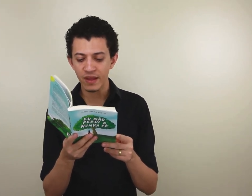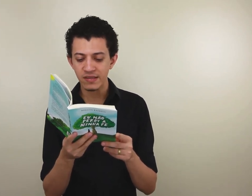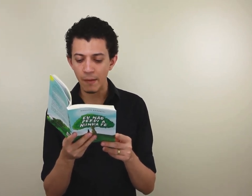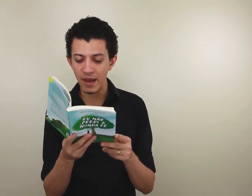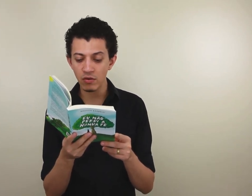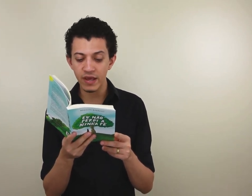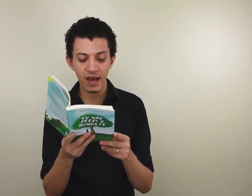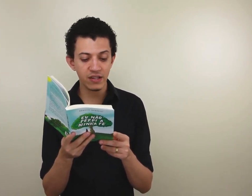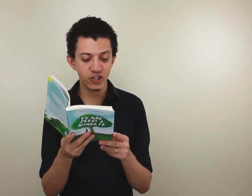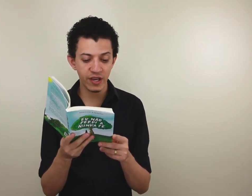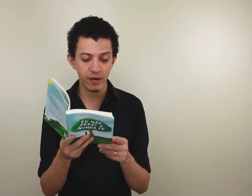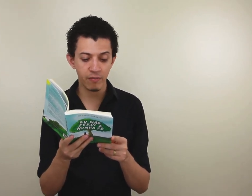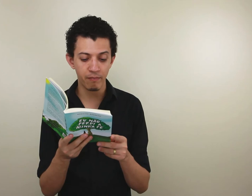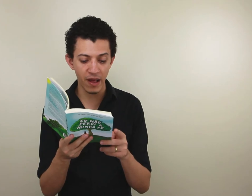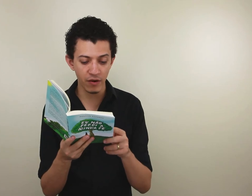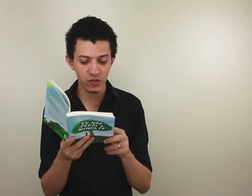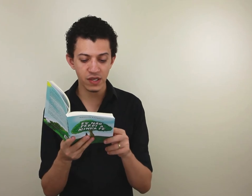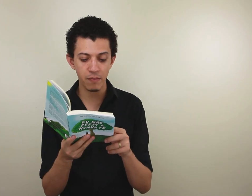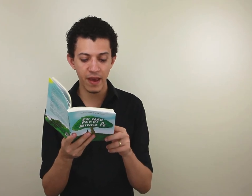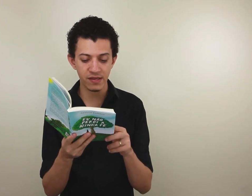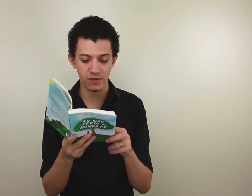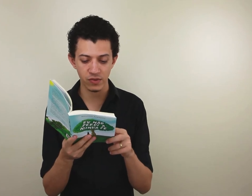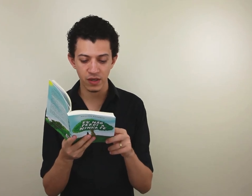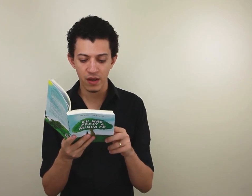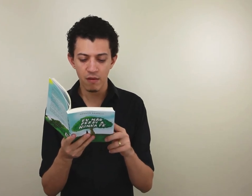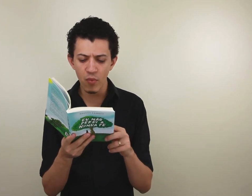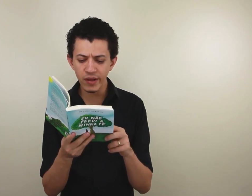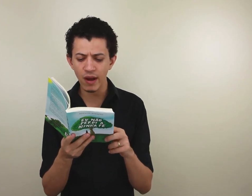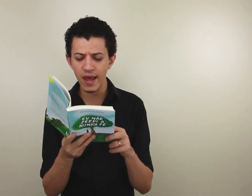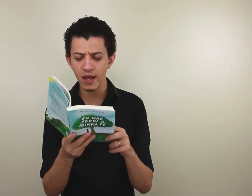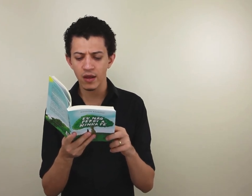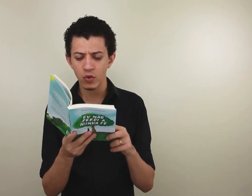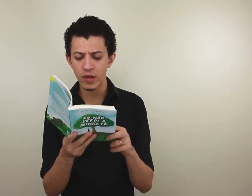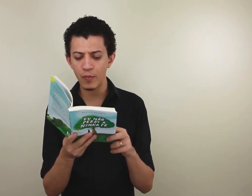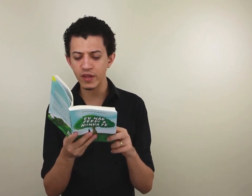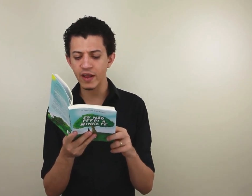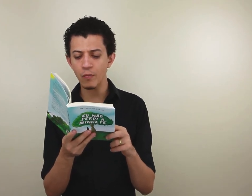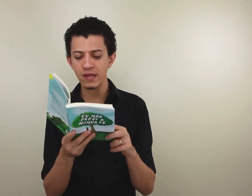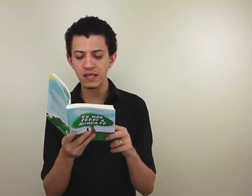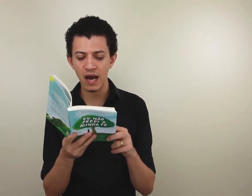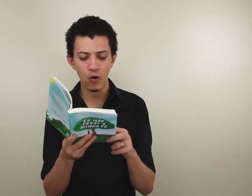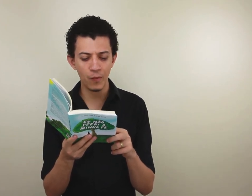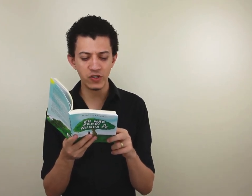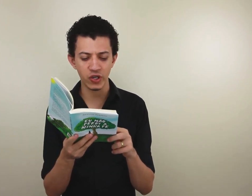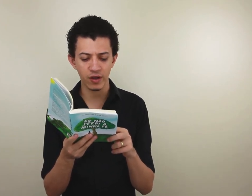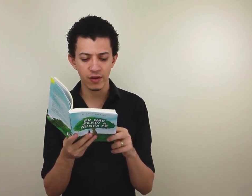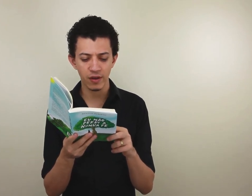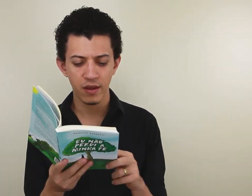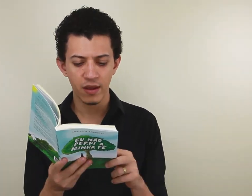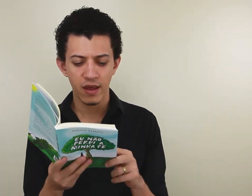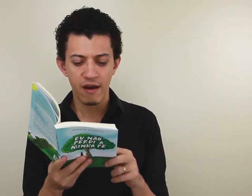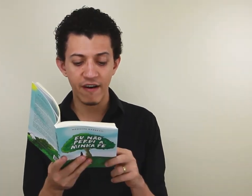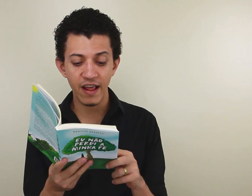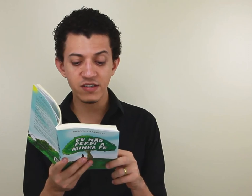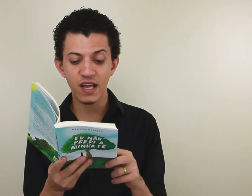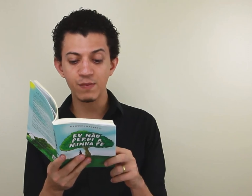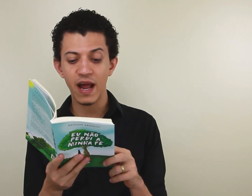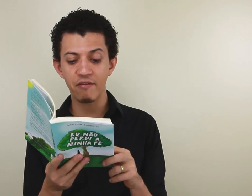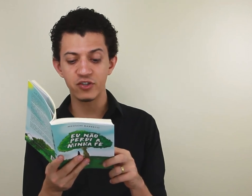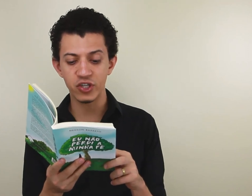sabendo que ele tinha planos e bênçãos, muito além do que poderiam pensar ou pedir. Valentes das palavras de